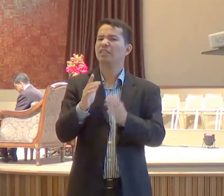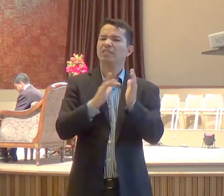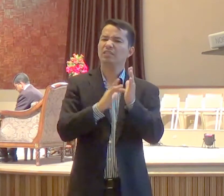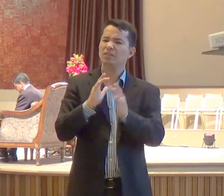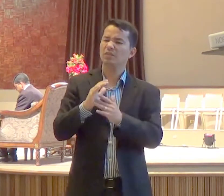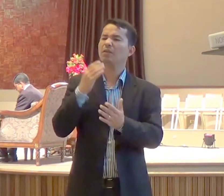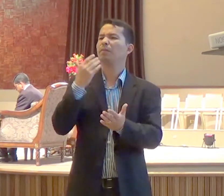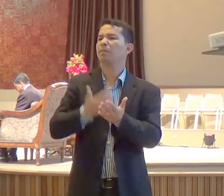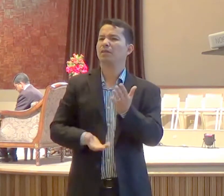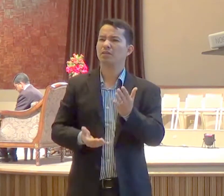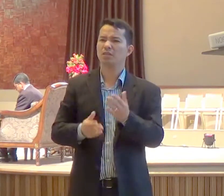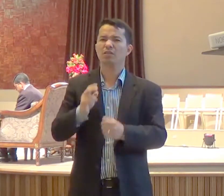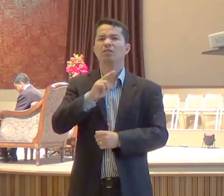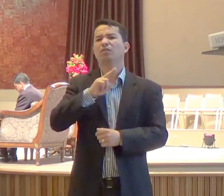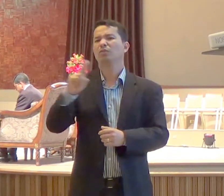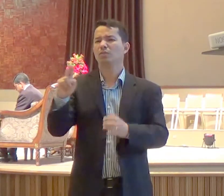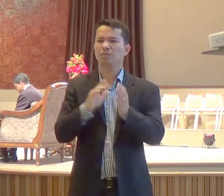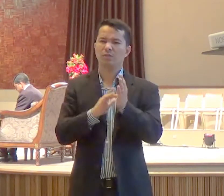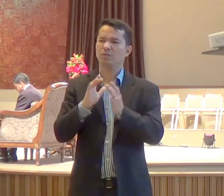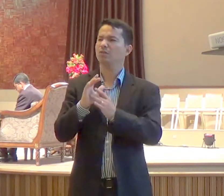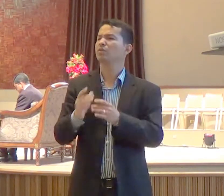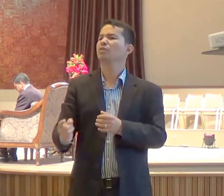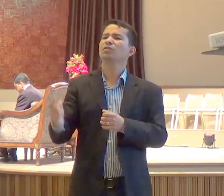Senhor Jesus, volte-se para Cristo,